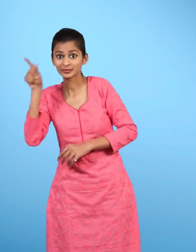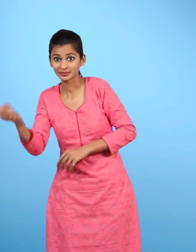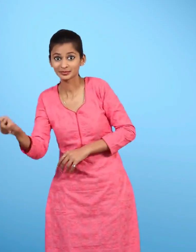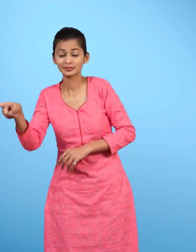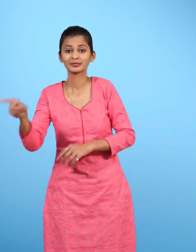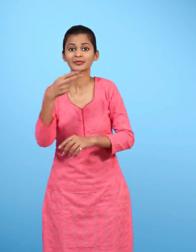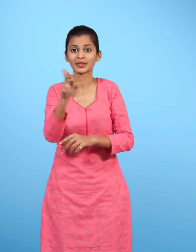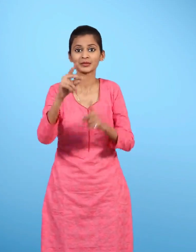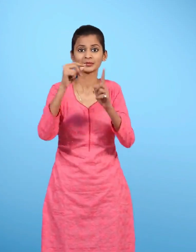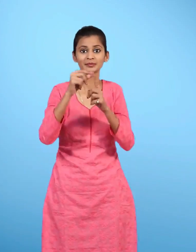से उठा